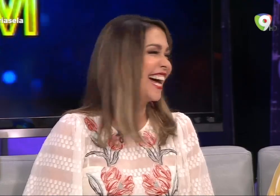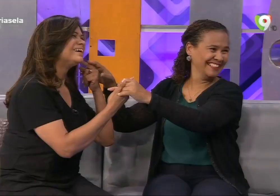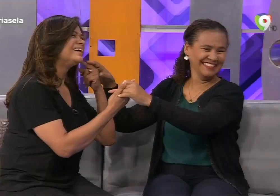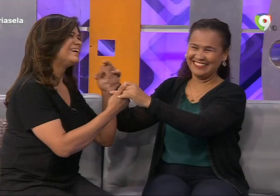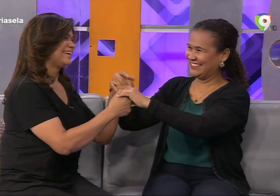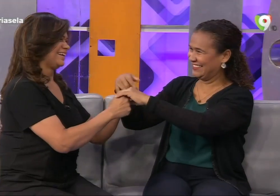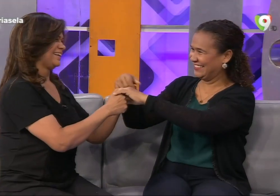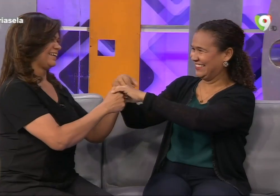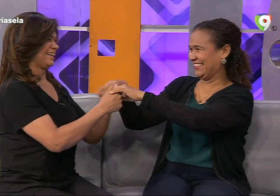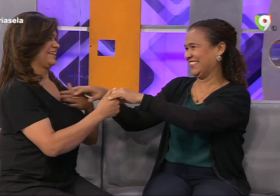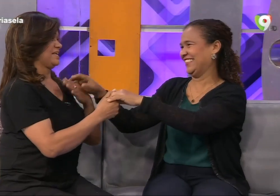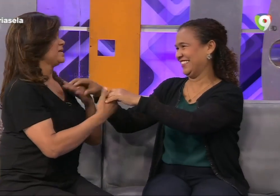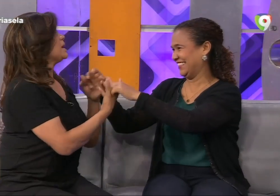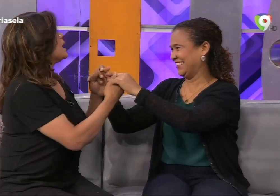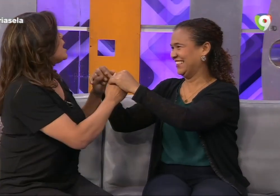¿Y cómo fue el proceso?